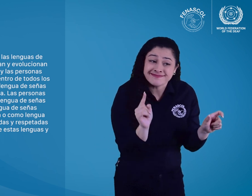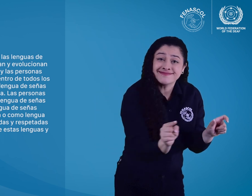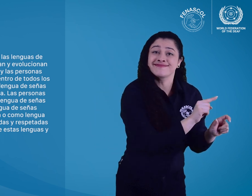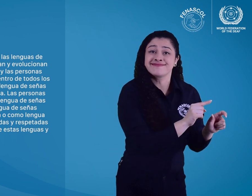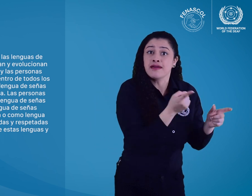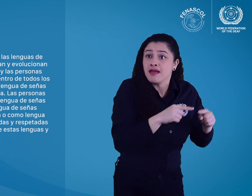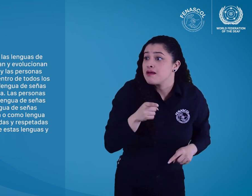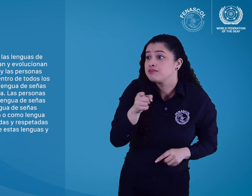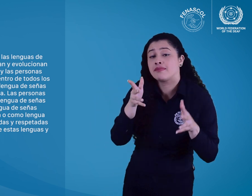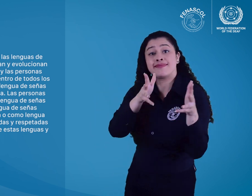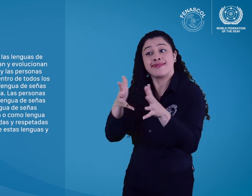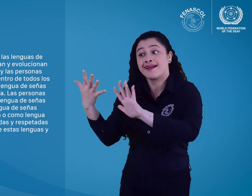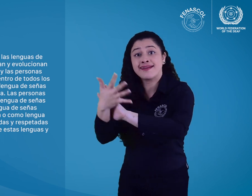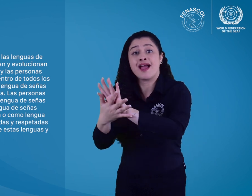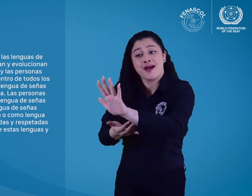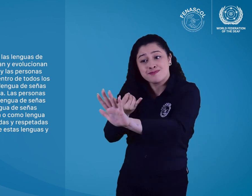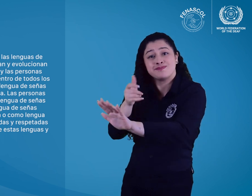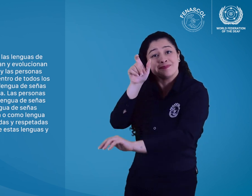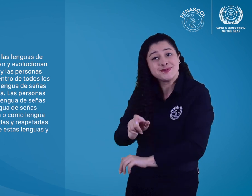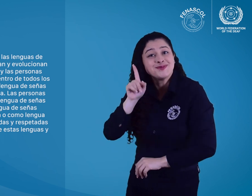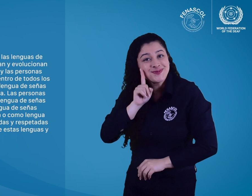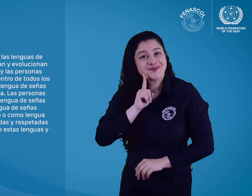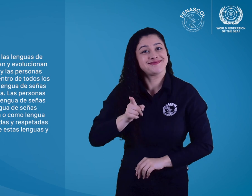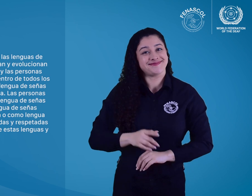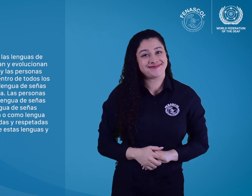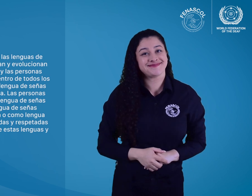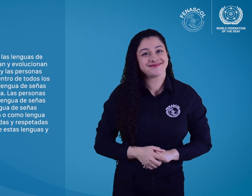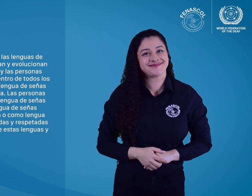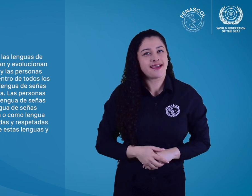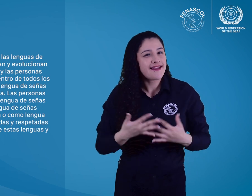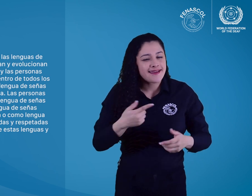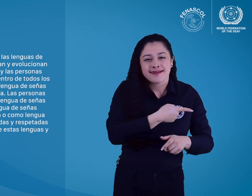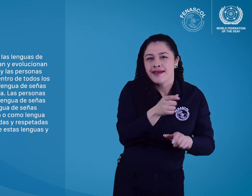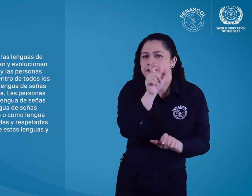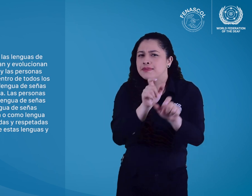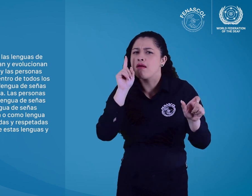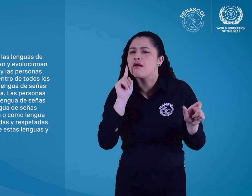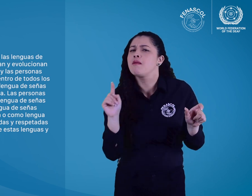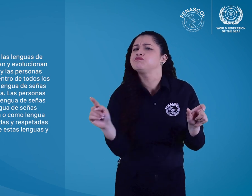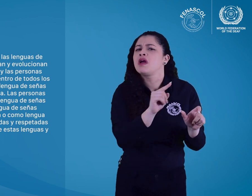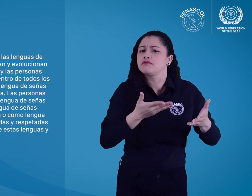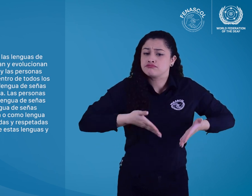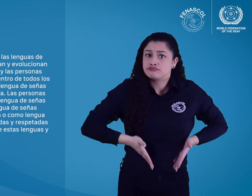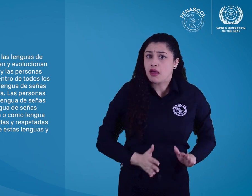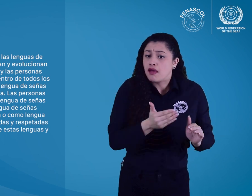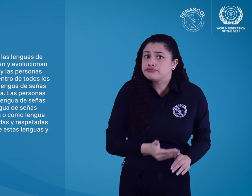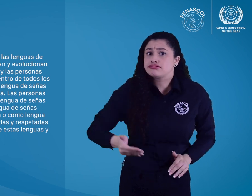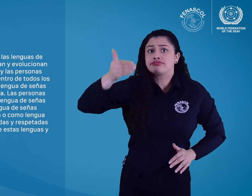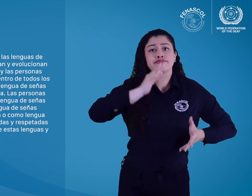señas nacional, incluida la enseñanza. Las personas sordas, que son nativos de su lengua